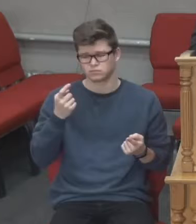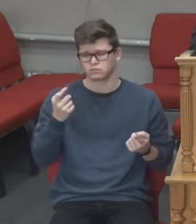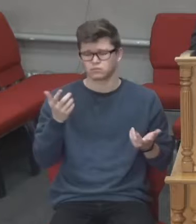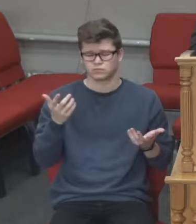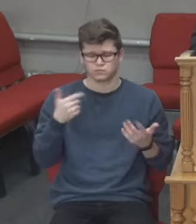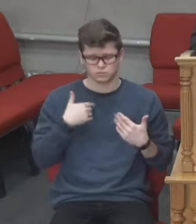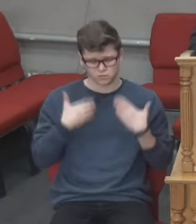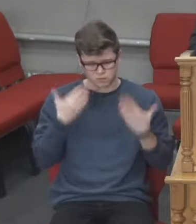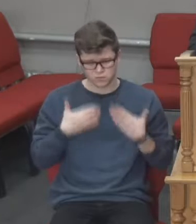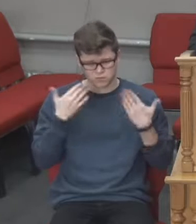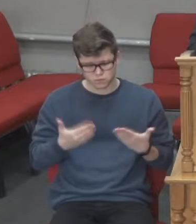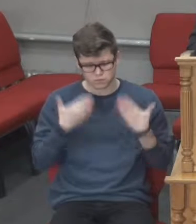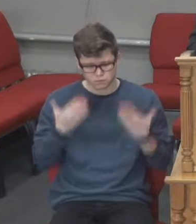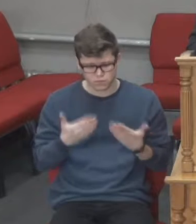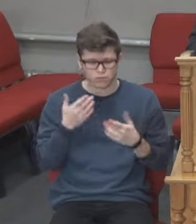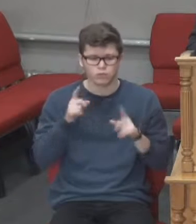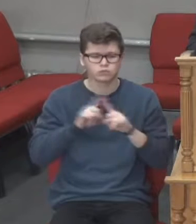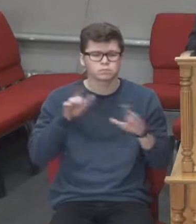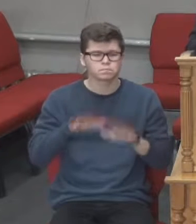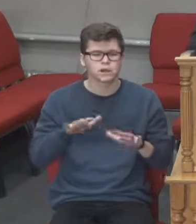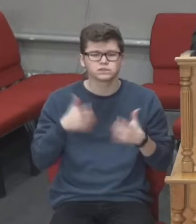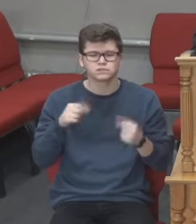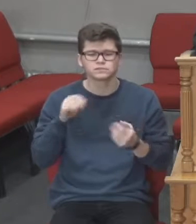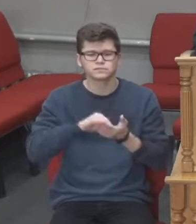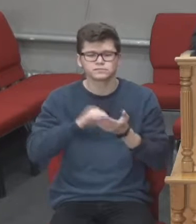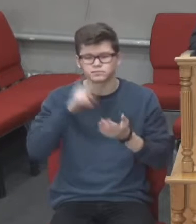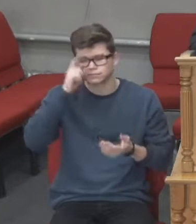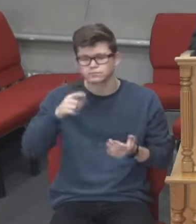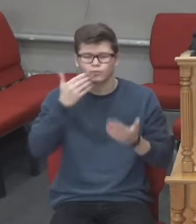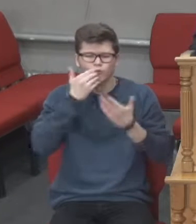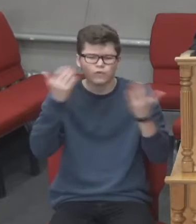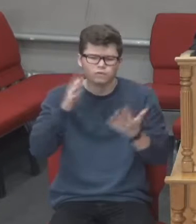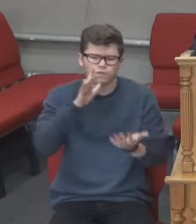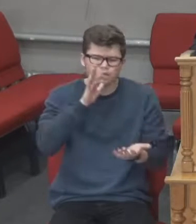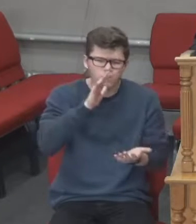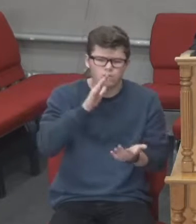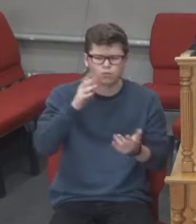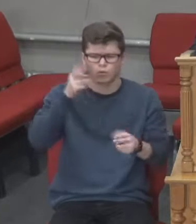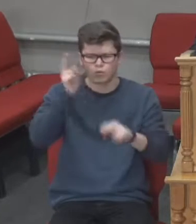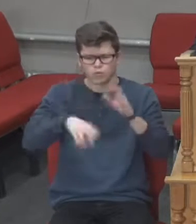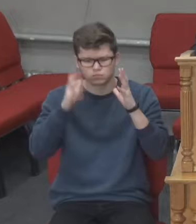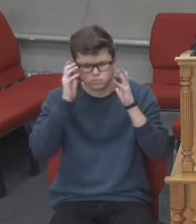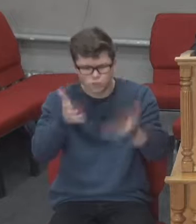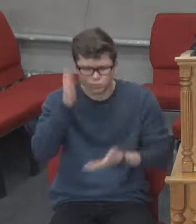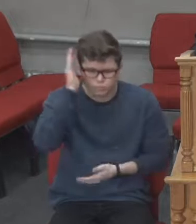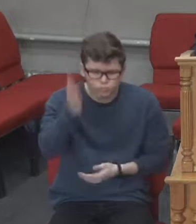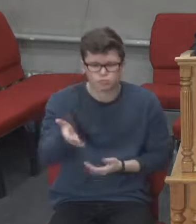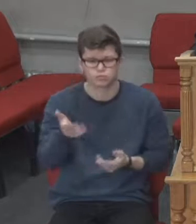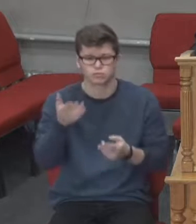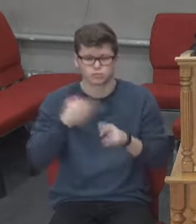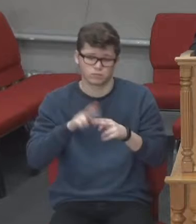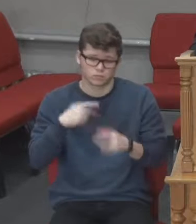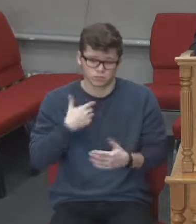особливо ці місця, які говорять про останні події, про закінчення світу. І ви знаєте,